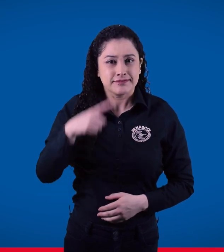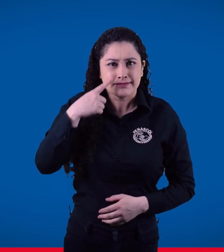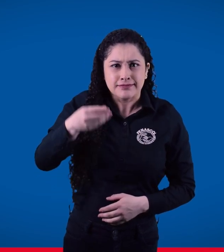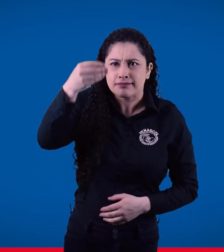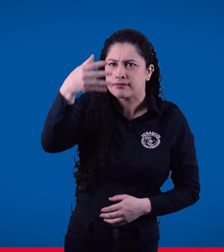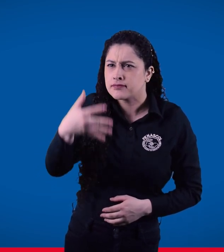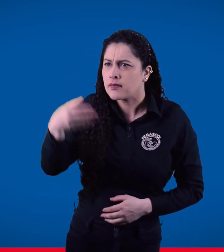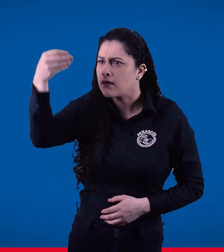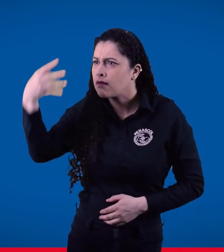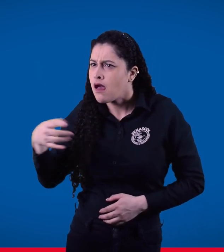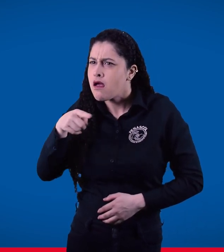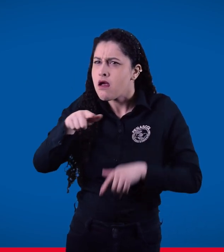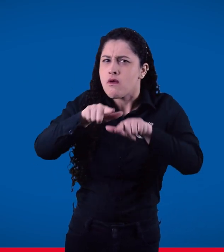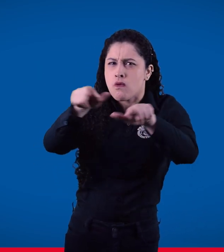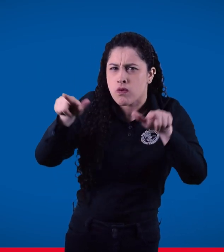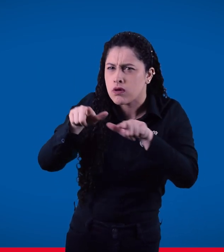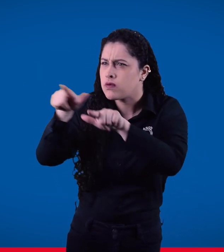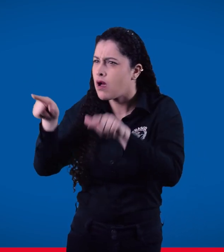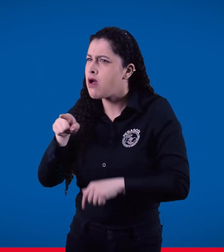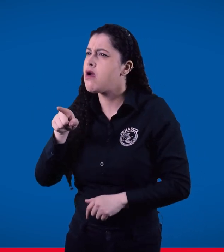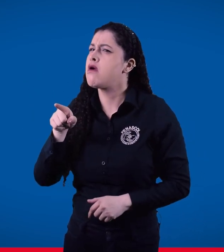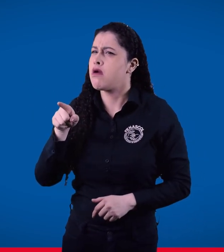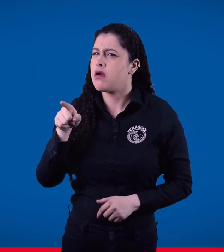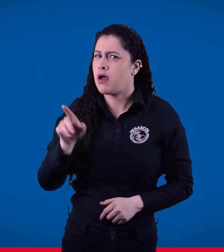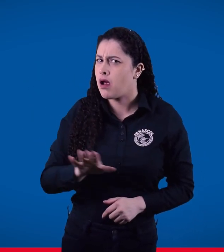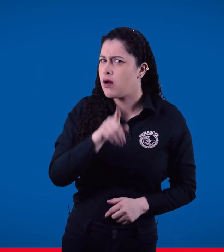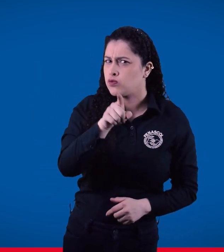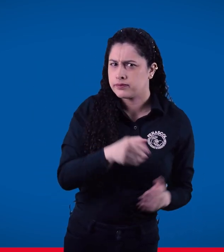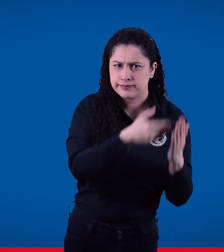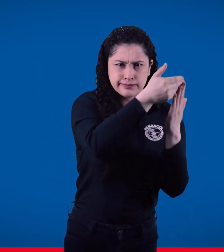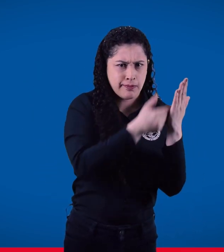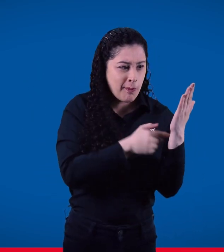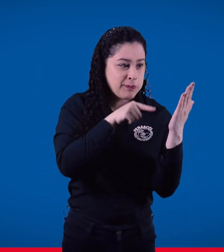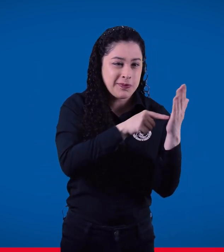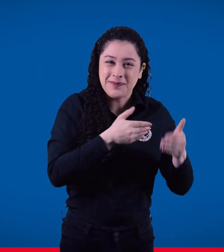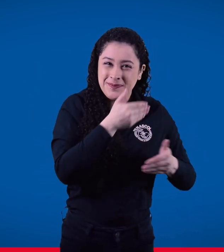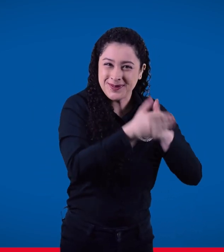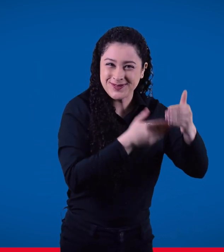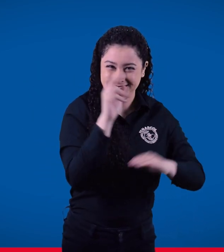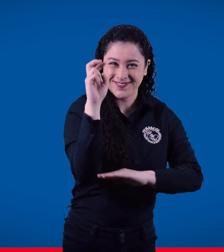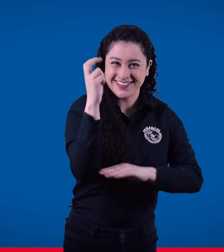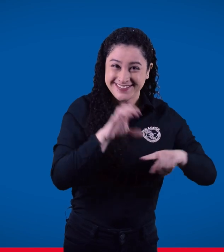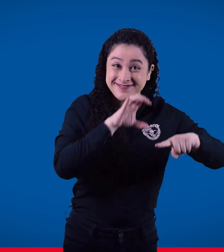Debe ser en una de las seccionales de la Fiscalía desde el listado para continuar con el proceso.